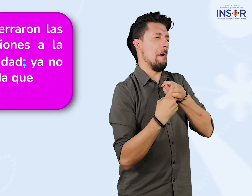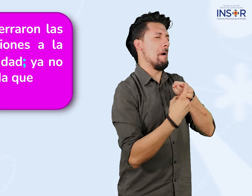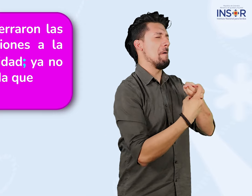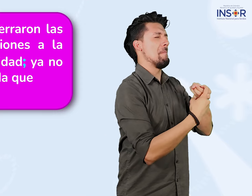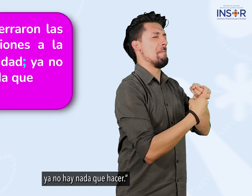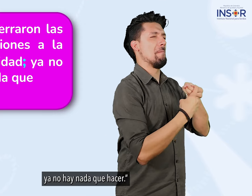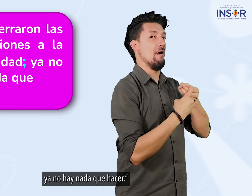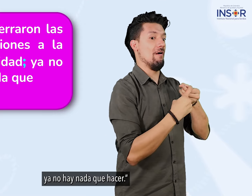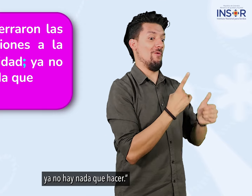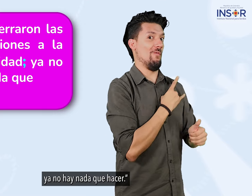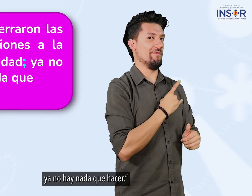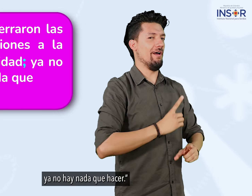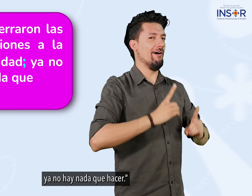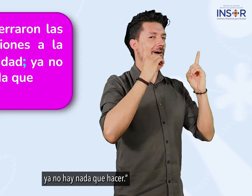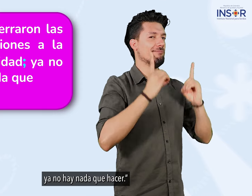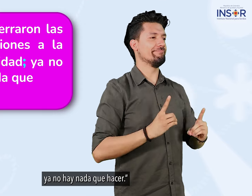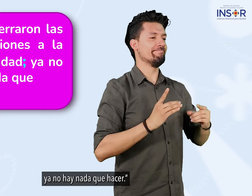ya no hay nada que hacer